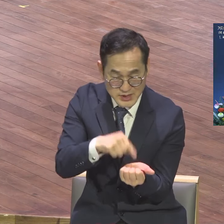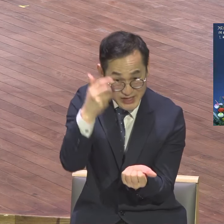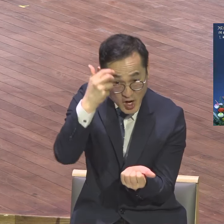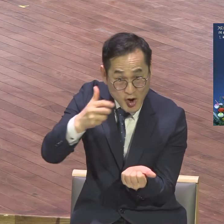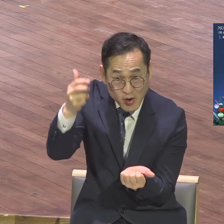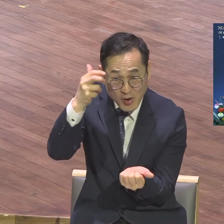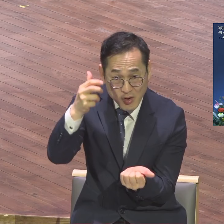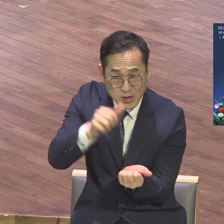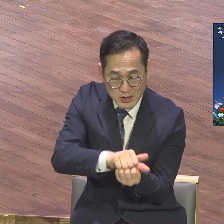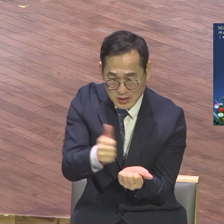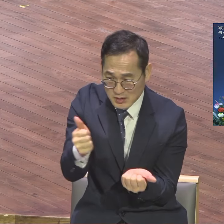육체와 영이 있어요.